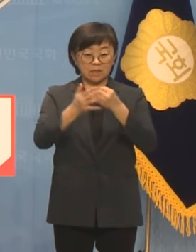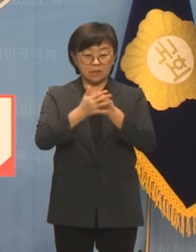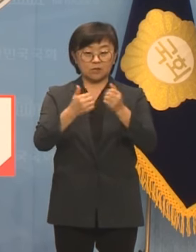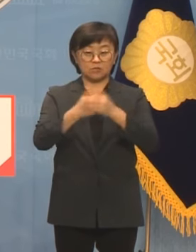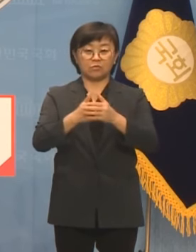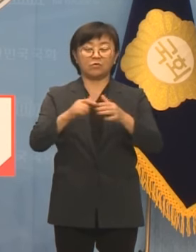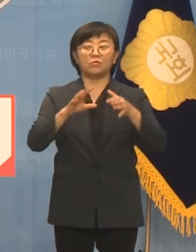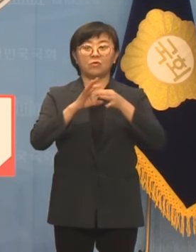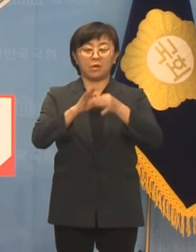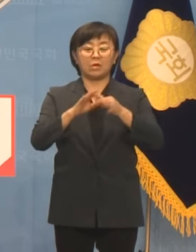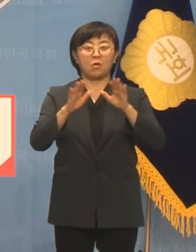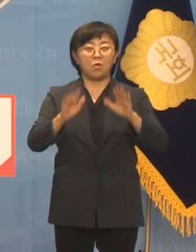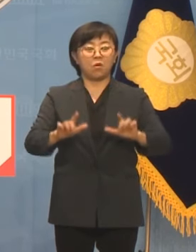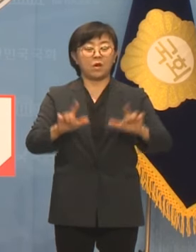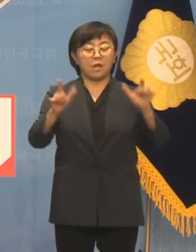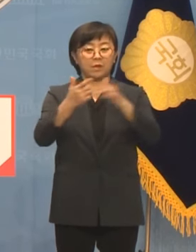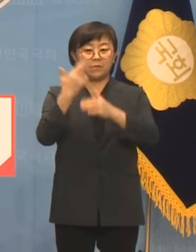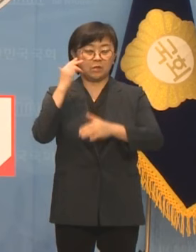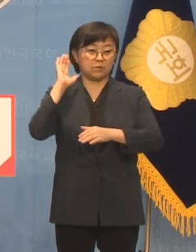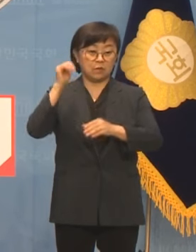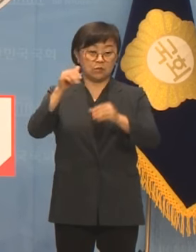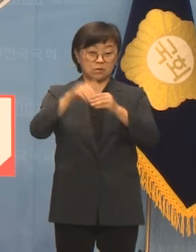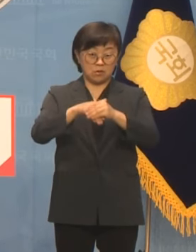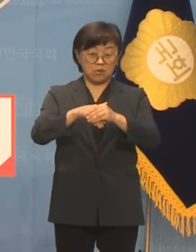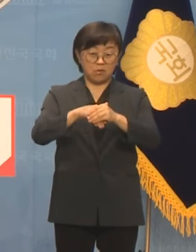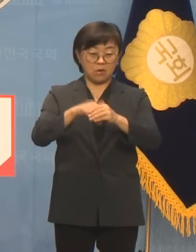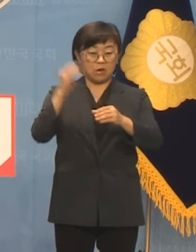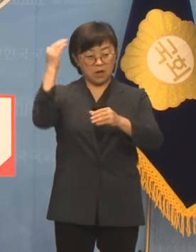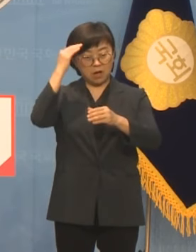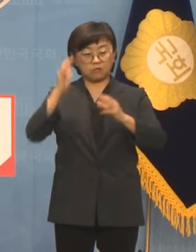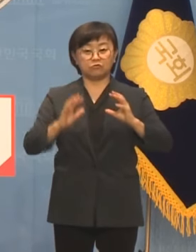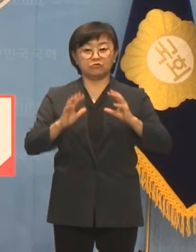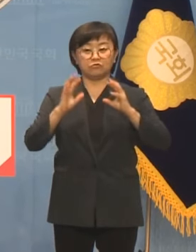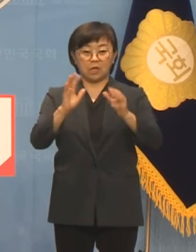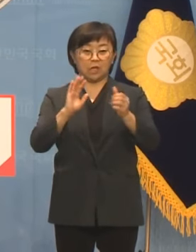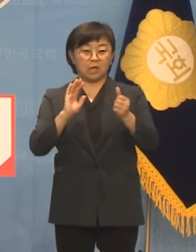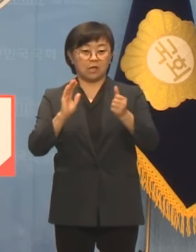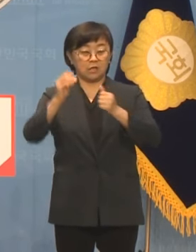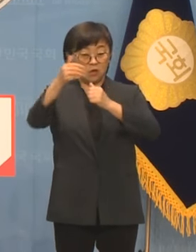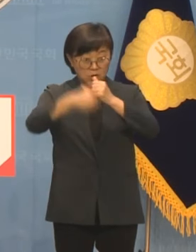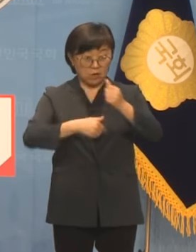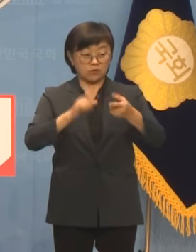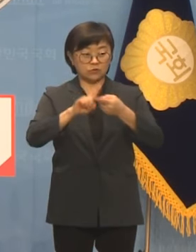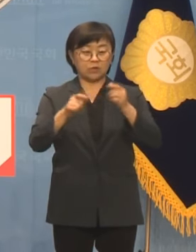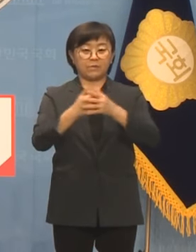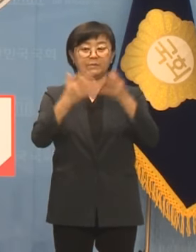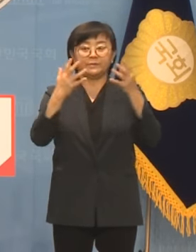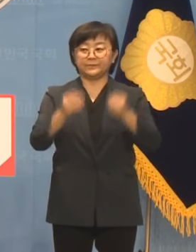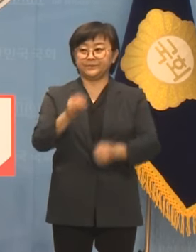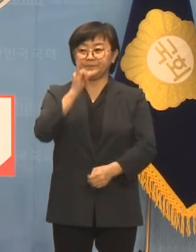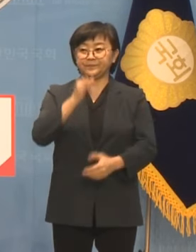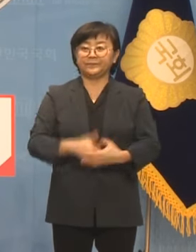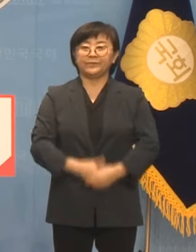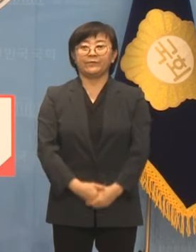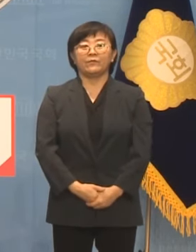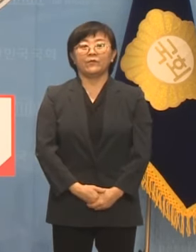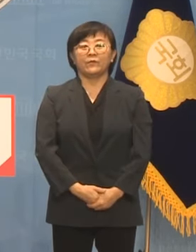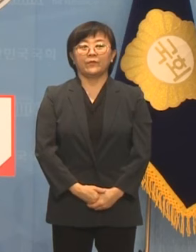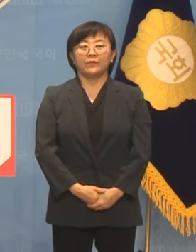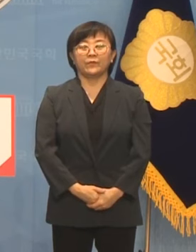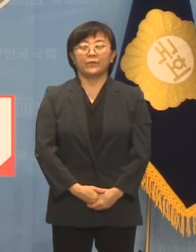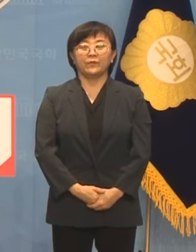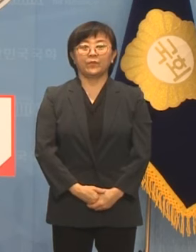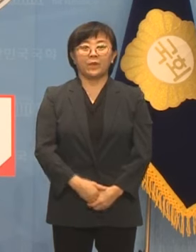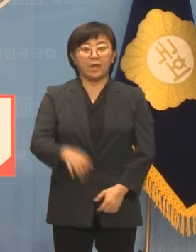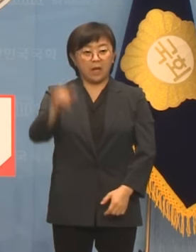물론 올해 치러질 미국 대선 등 우리나라를 둘러싼 국제정세는 긴박하게 흐르고 있습니다. 생성형